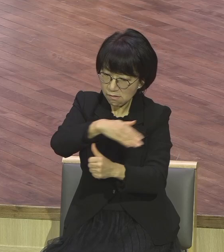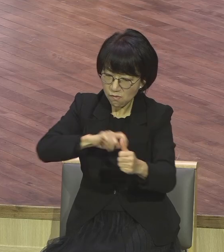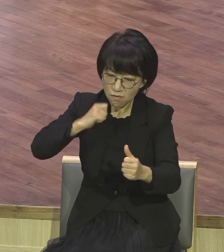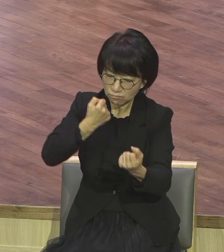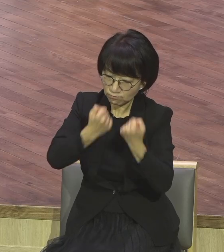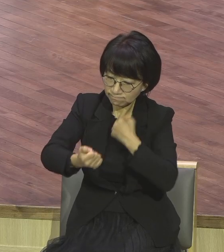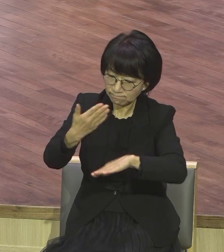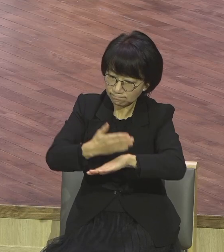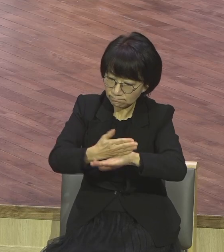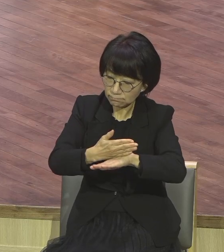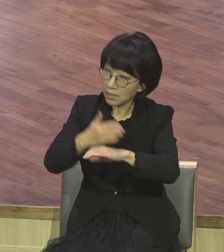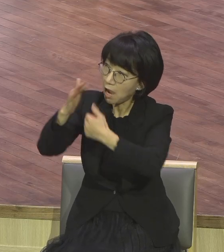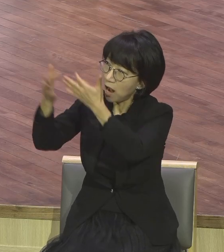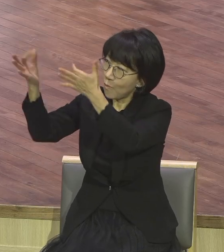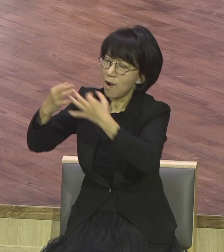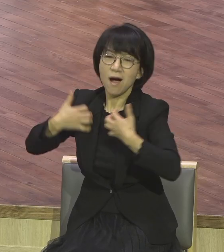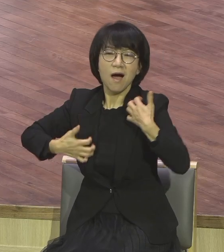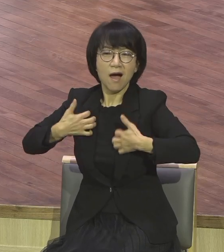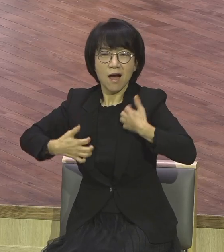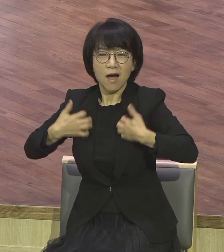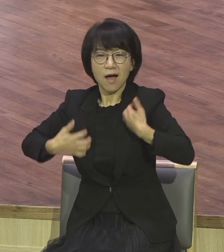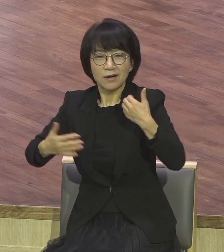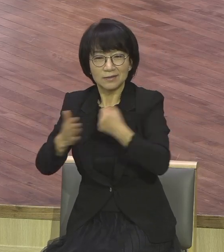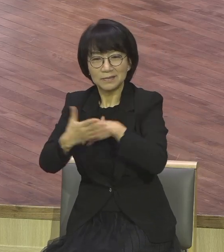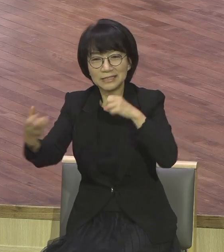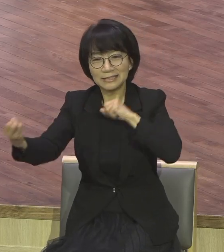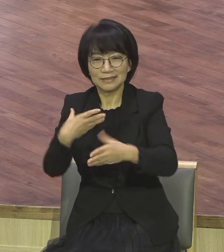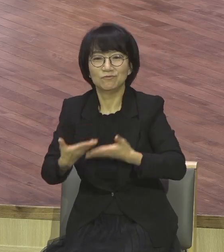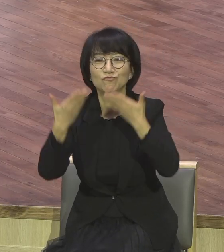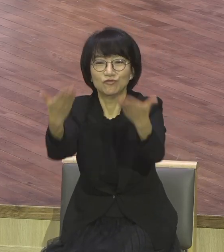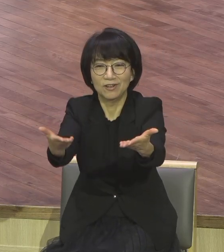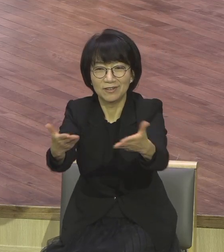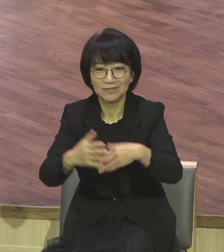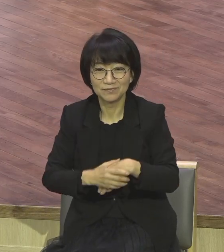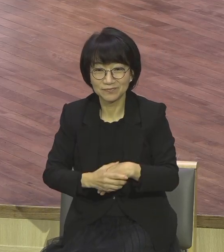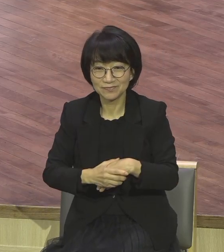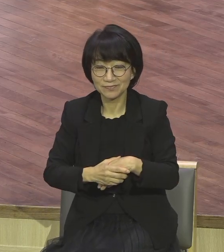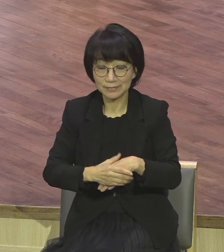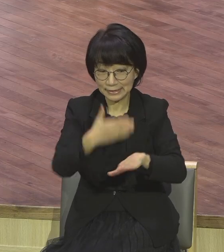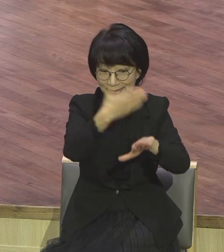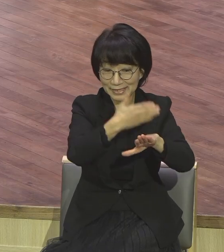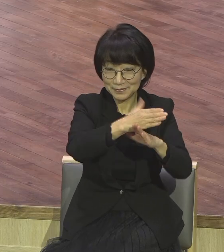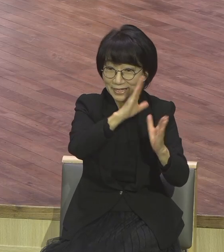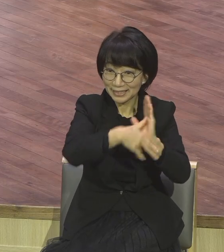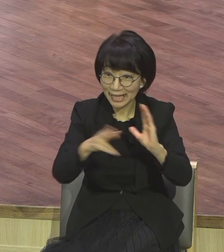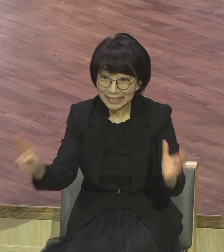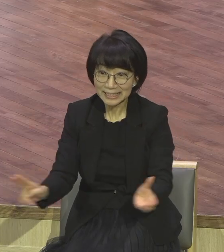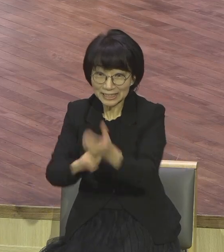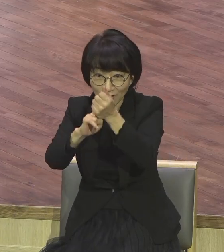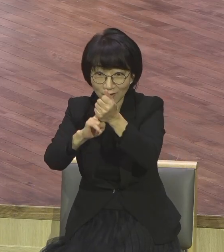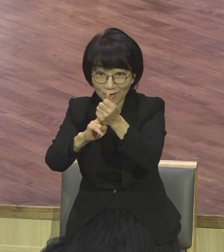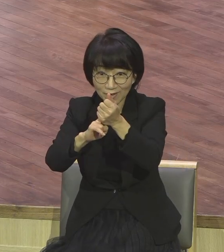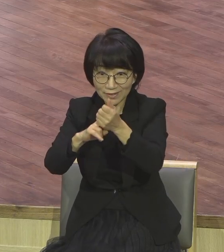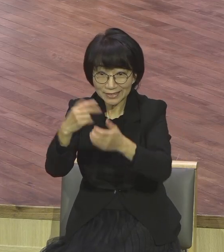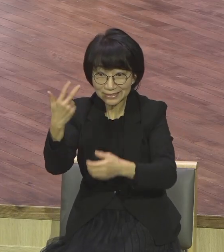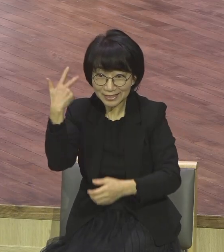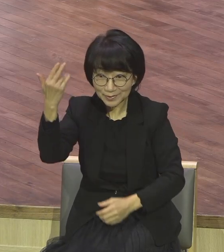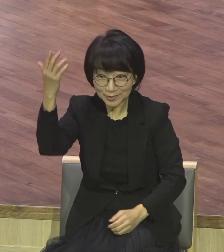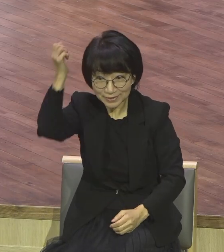기쁘구나. 응답 주신다고. 감사하는 기적을 남는다. 지난주에 이 말씀을 생각하시면서 모든